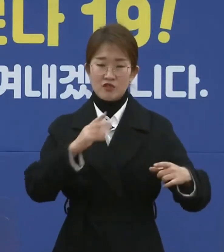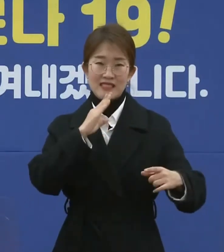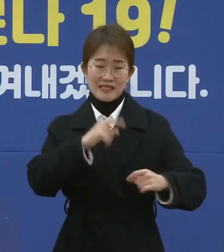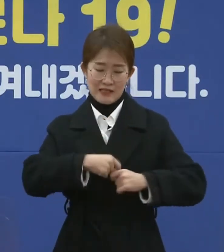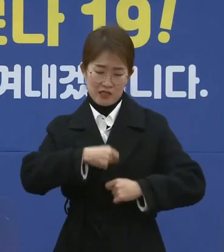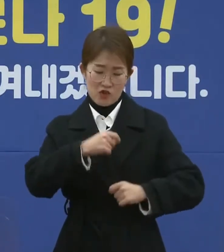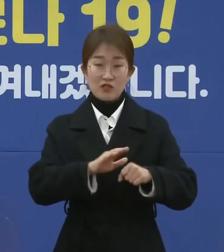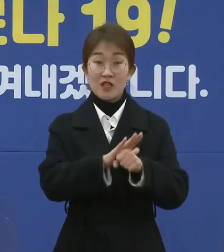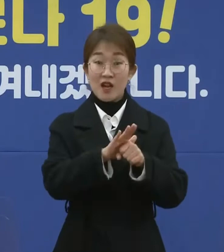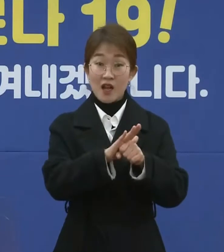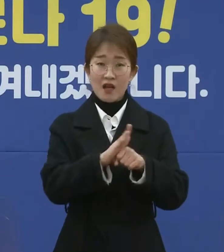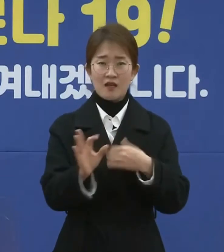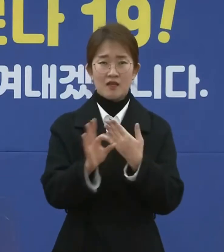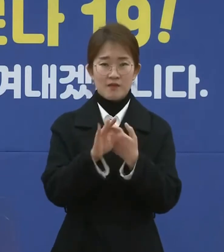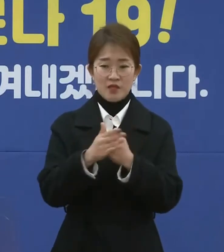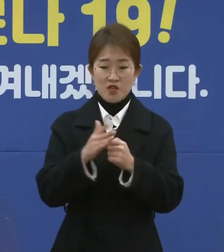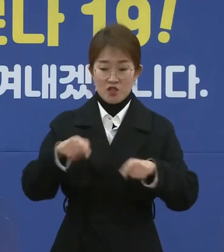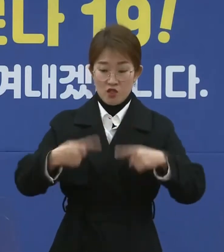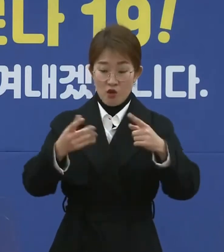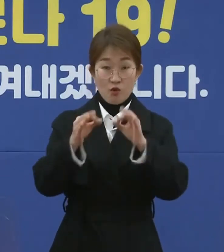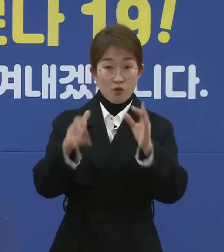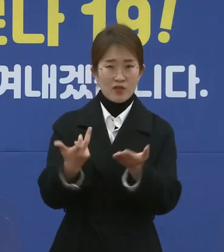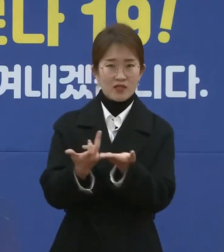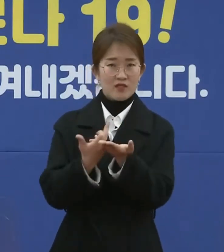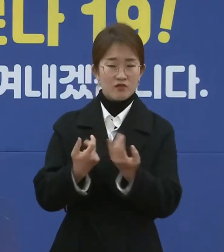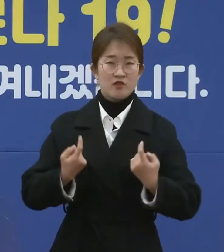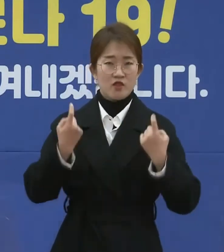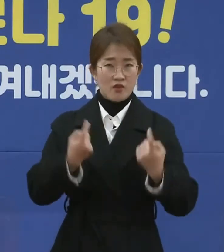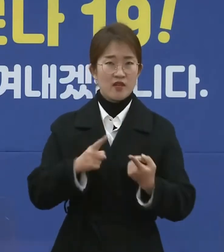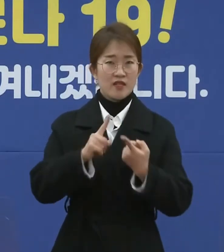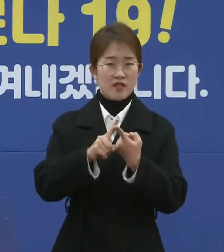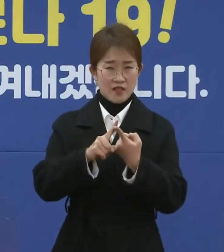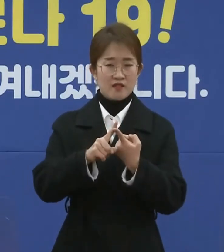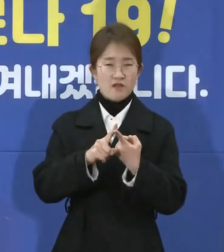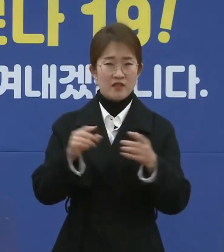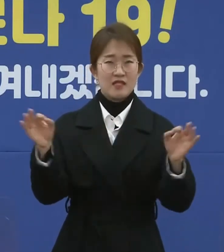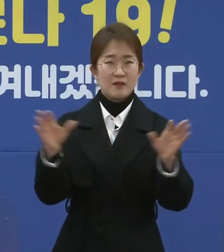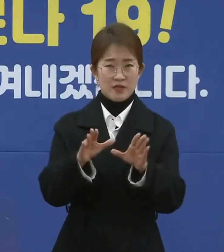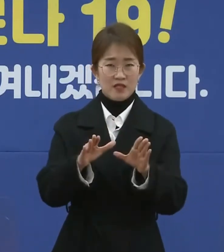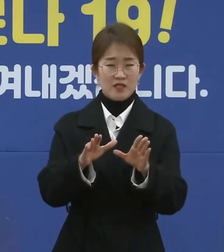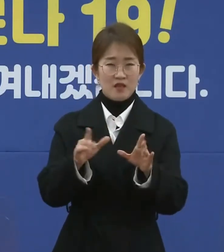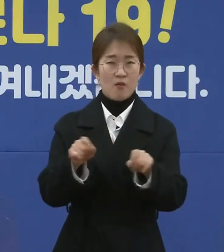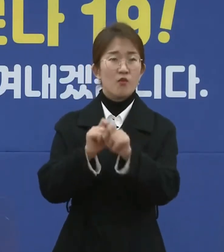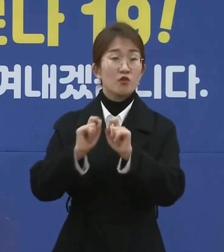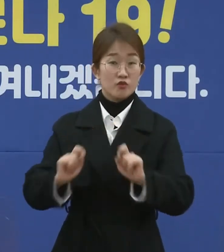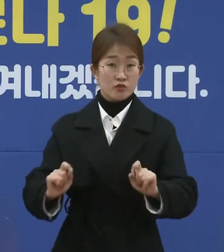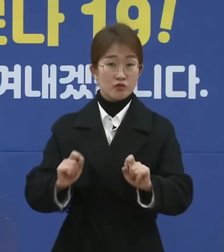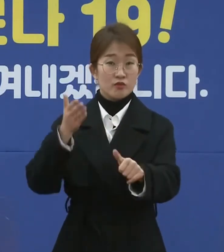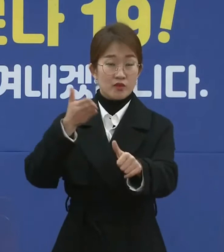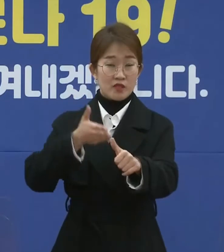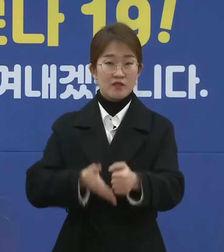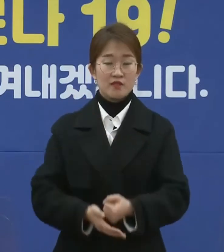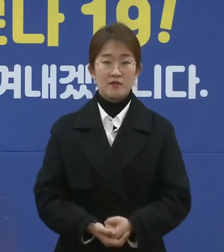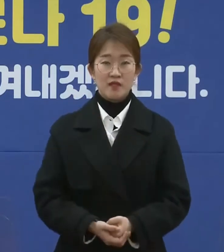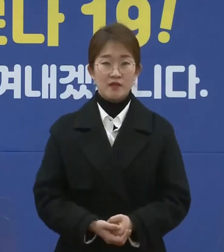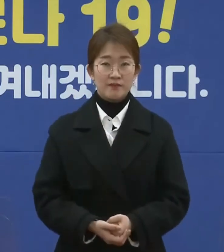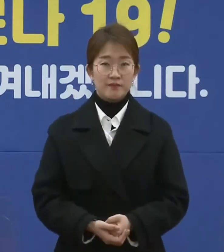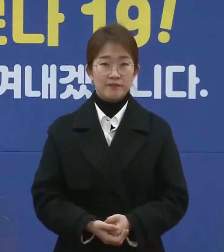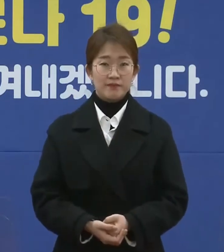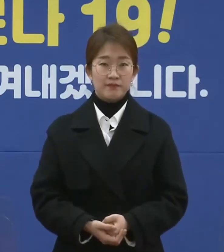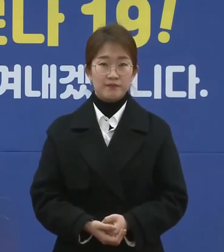아끼신다면 설 연휴에 제주여행은 잠시 미뤄주시기를 간곡히 부탁드립니다.